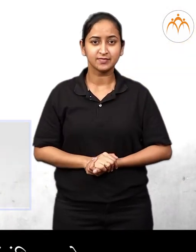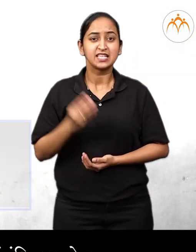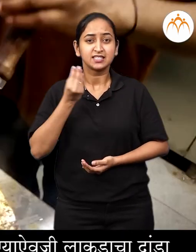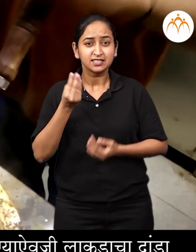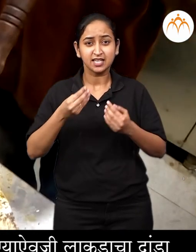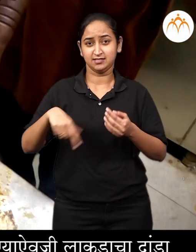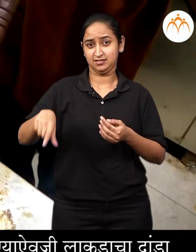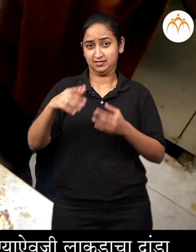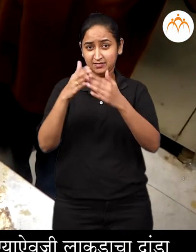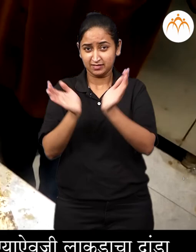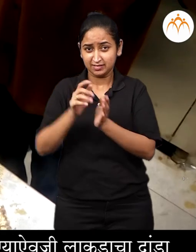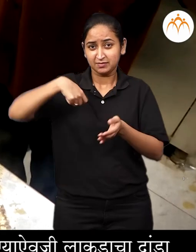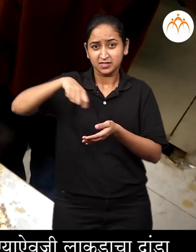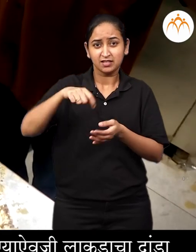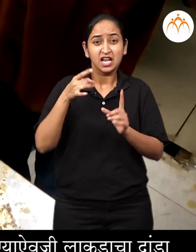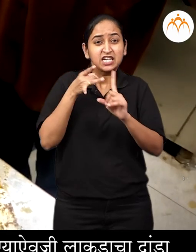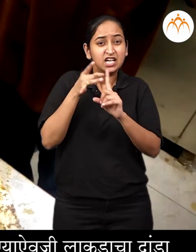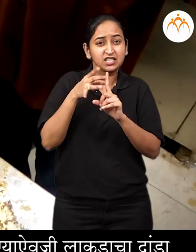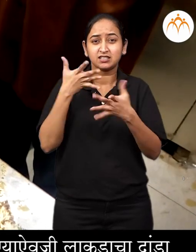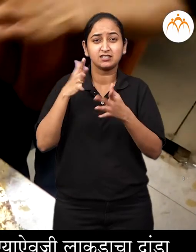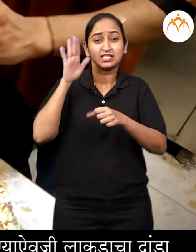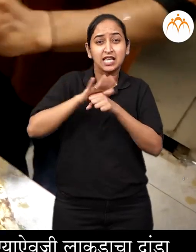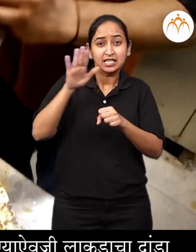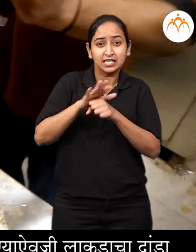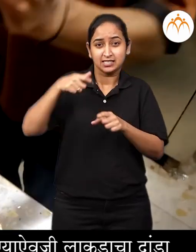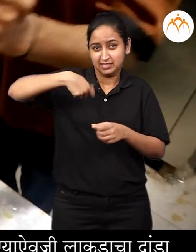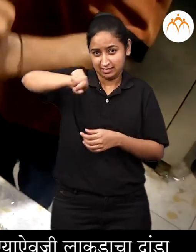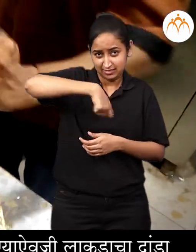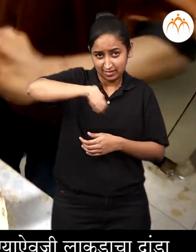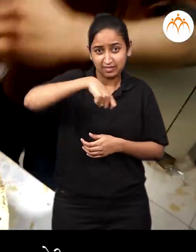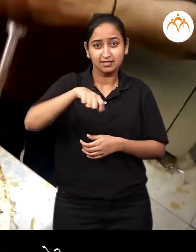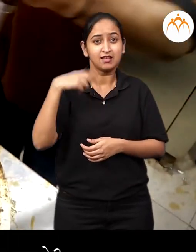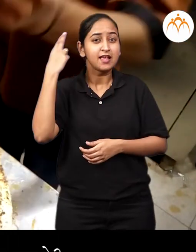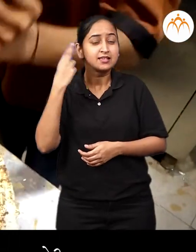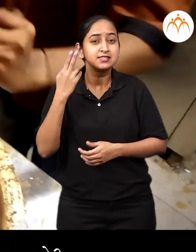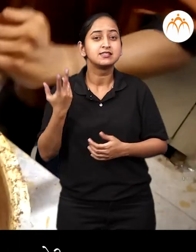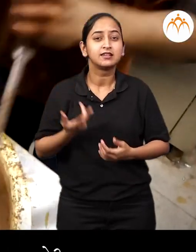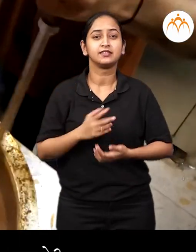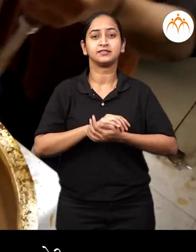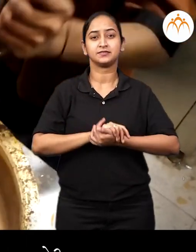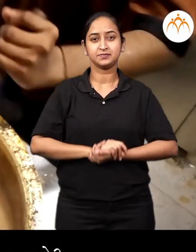काई भांडयान ना धातूचा दांडा बसावने एवजी लाकडाचा दांडा बसावलेलास तो याचे कारण काए सुशकते?